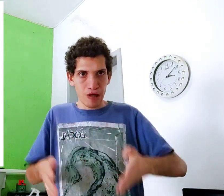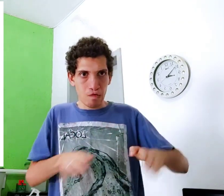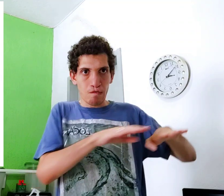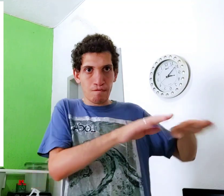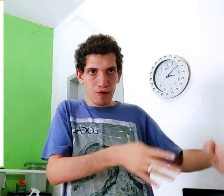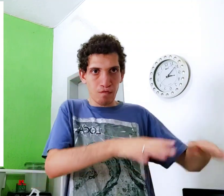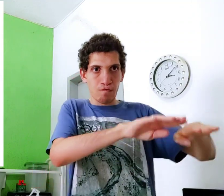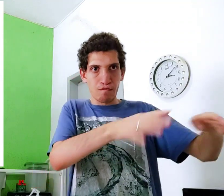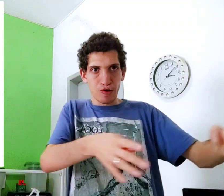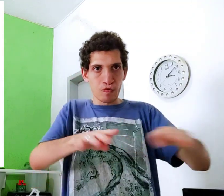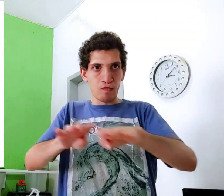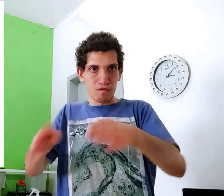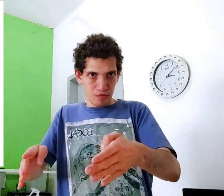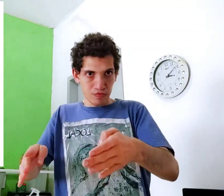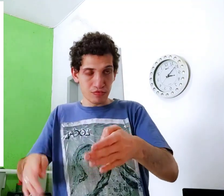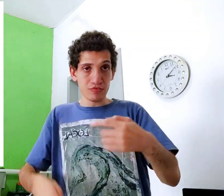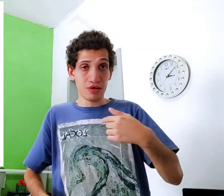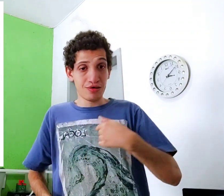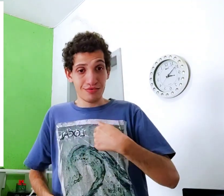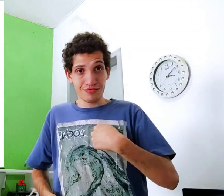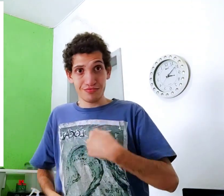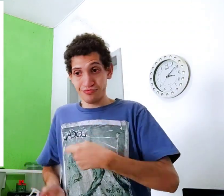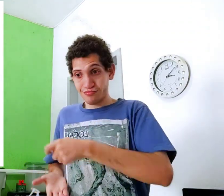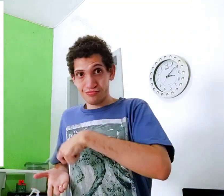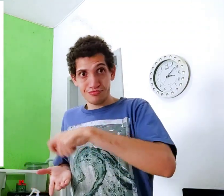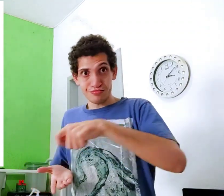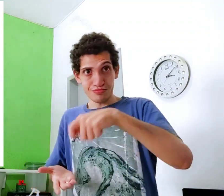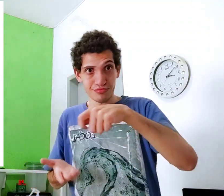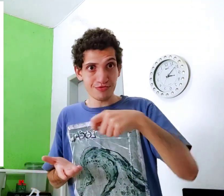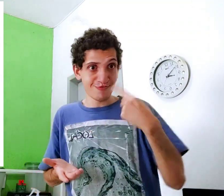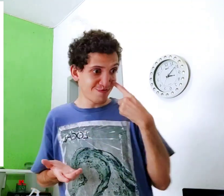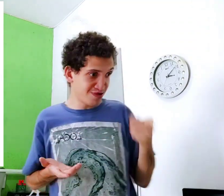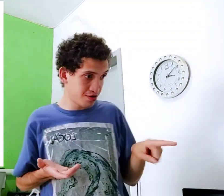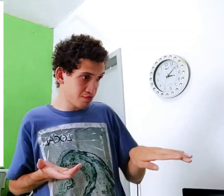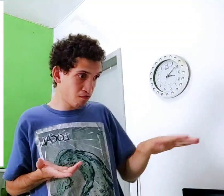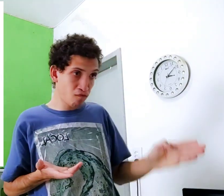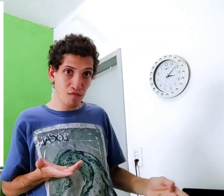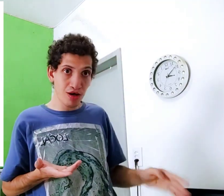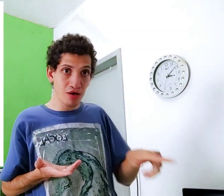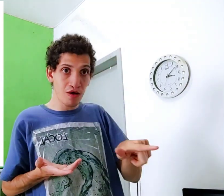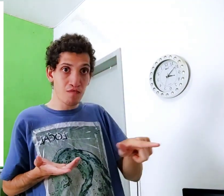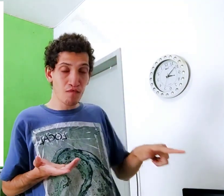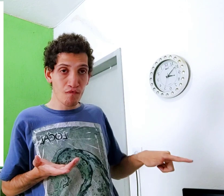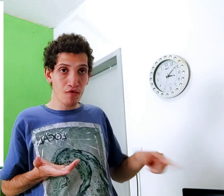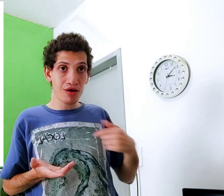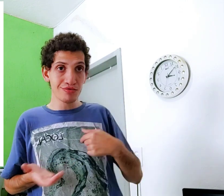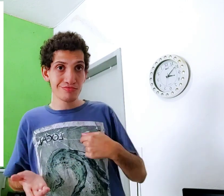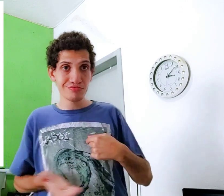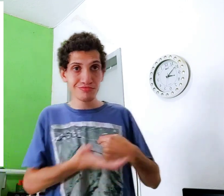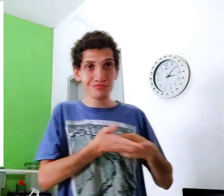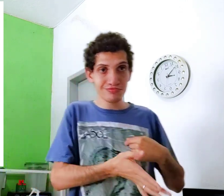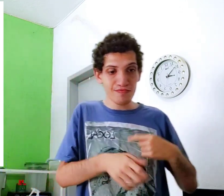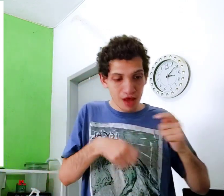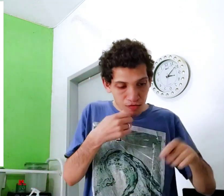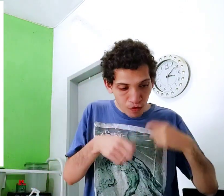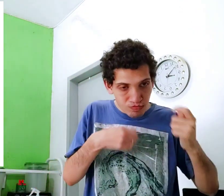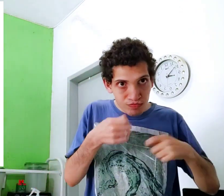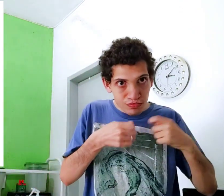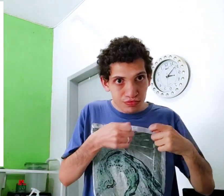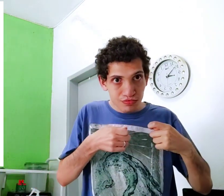Restaurante, mesa, mesa, mesa, aí o homem colocou o menino sobre o cérebro, foi uma mesa vazia, sentou,